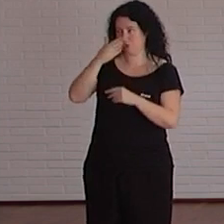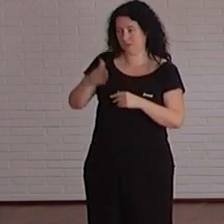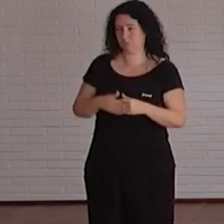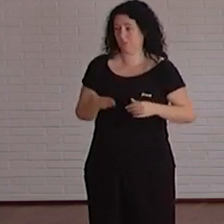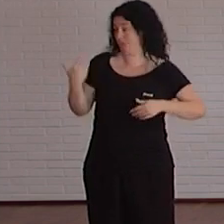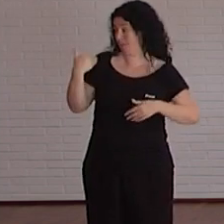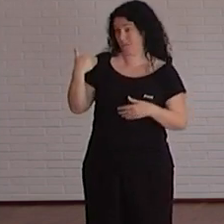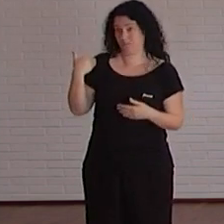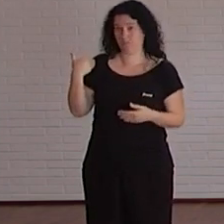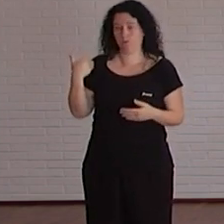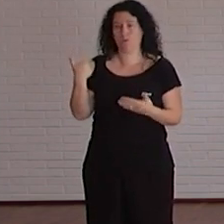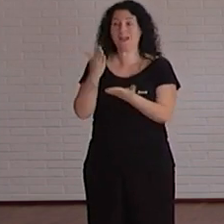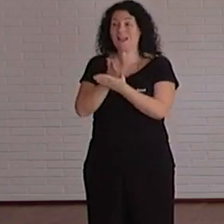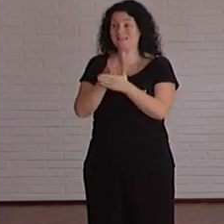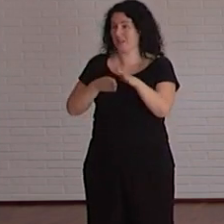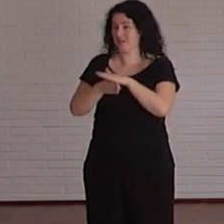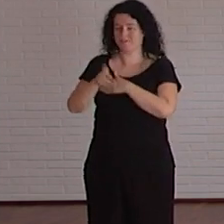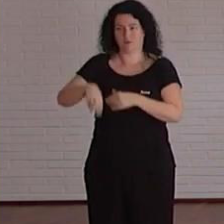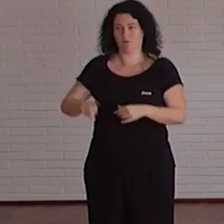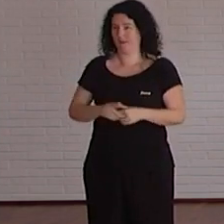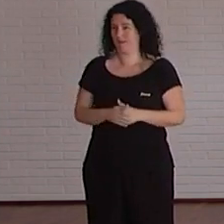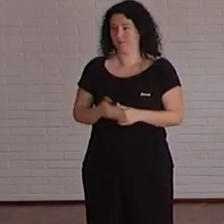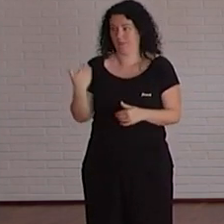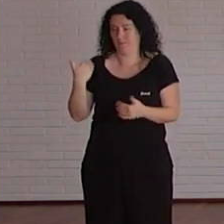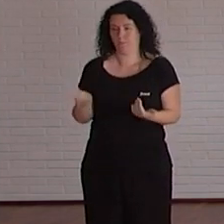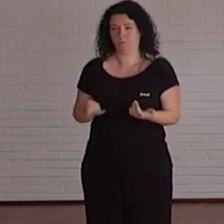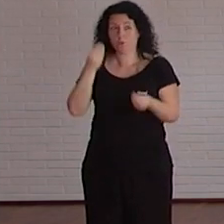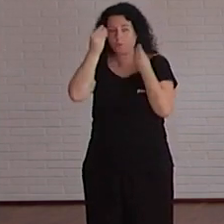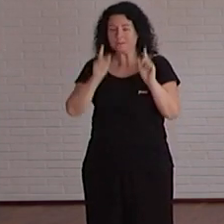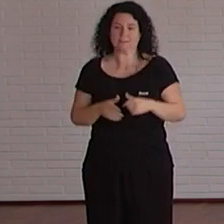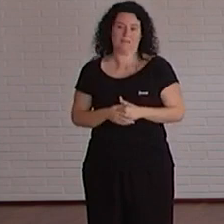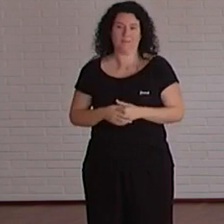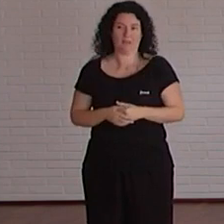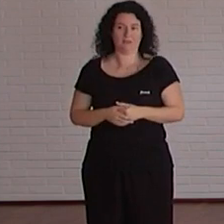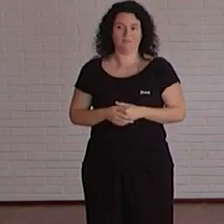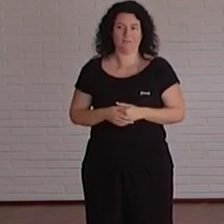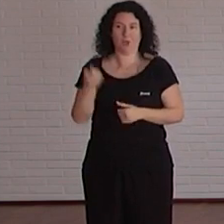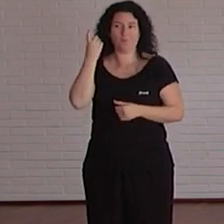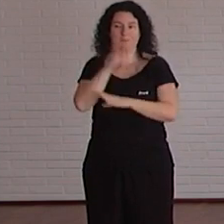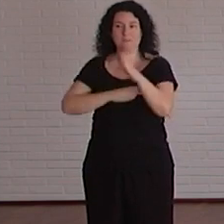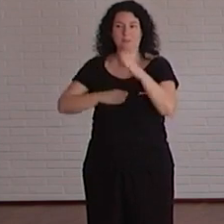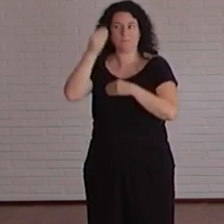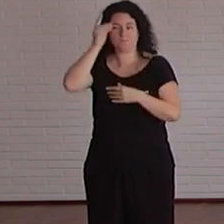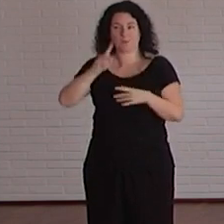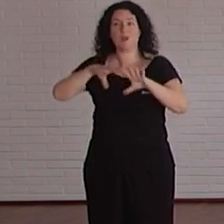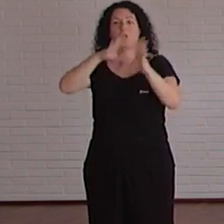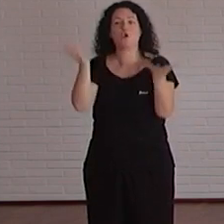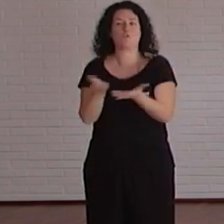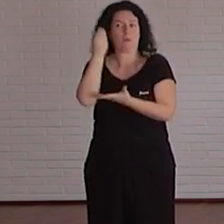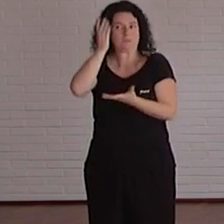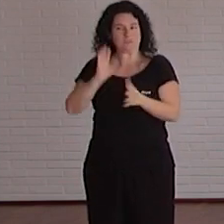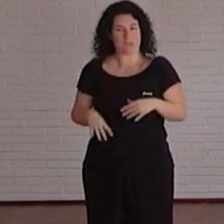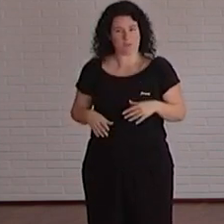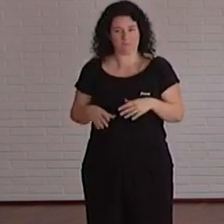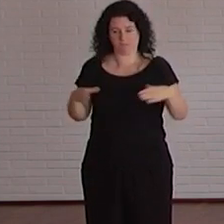poco mis documentos mis clases no eran accesibles pero porque yo no pensaba con estudiantes con discapacidad o sea yo pensaba en global que mis